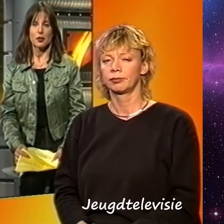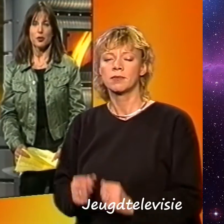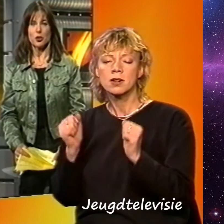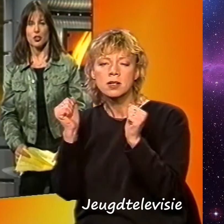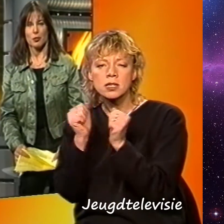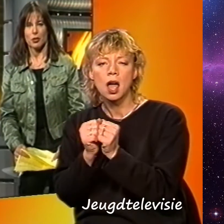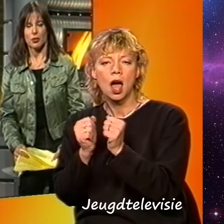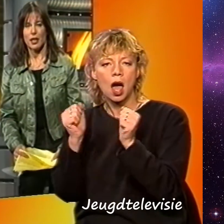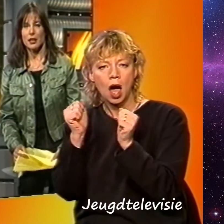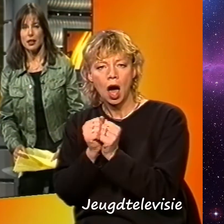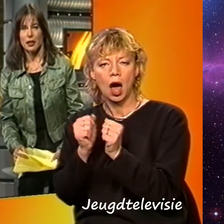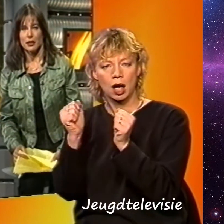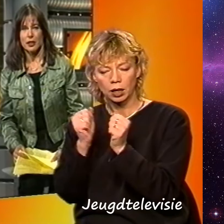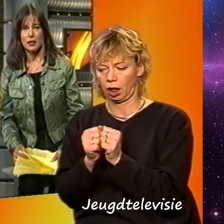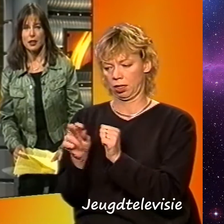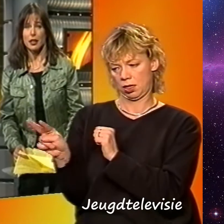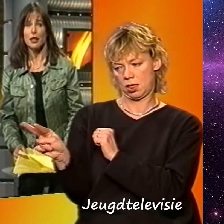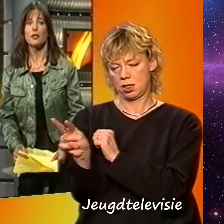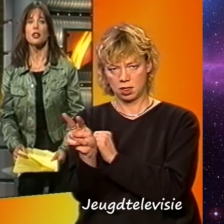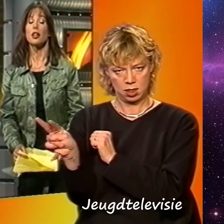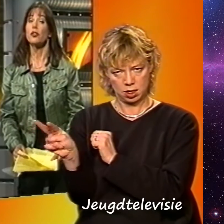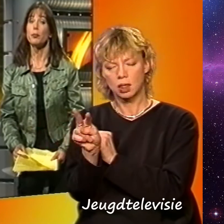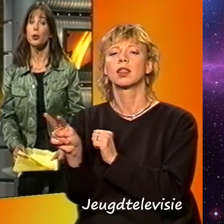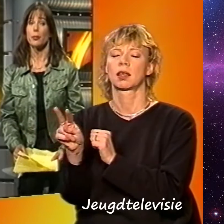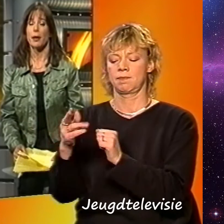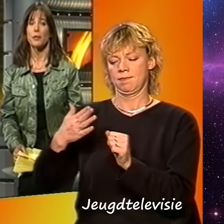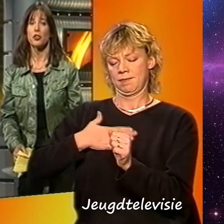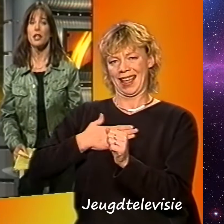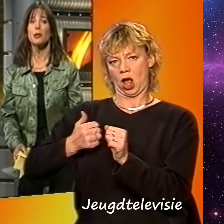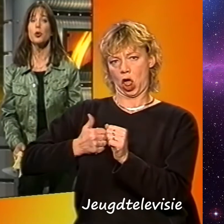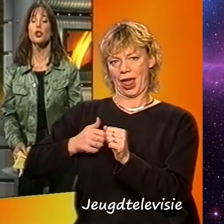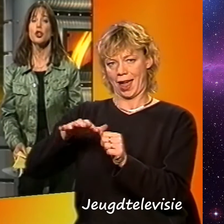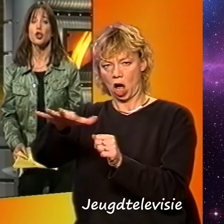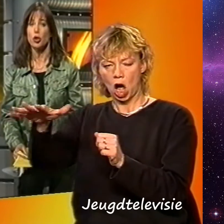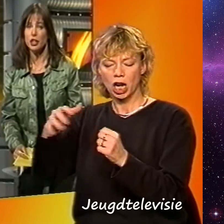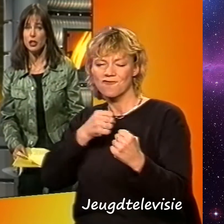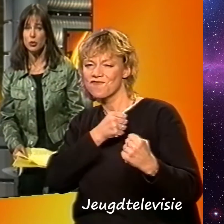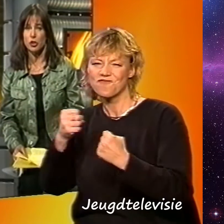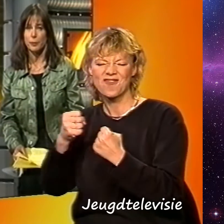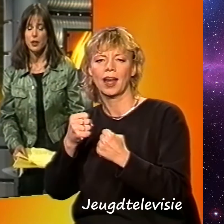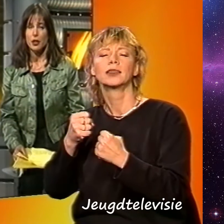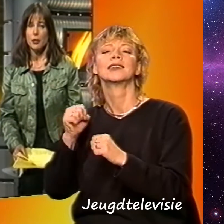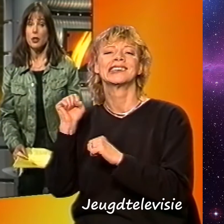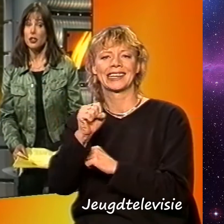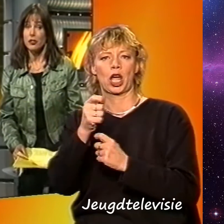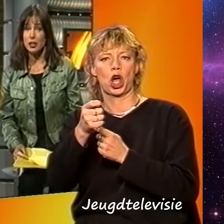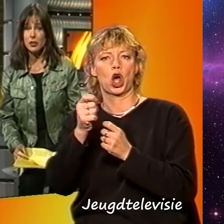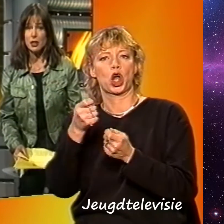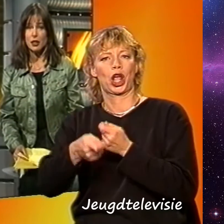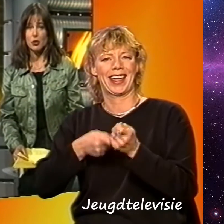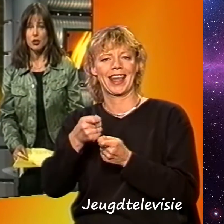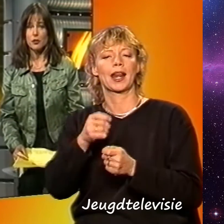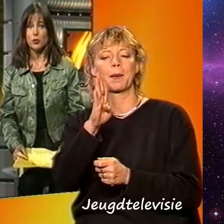Jarenlang vochten ze met hun eigen leger tegen de regering van het land Burma. De tweelingbroers Johnny en Luther. Pas